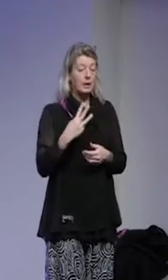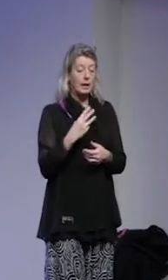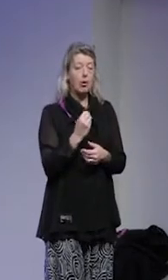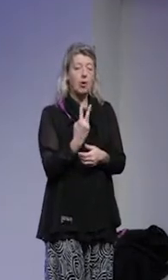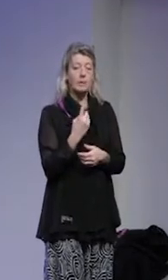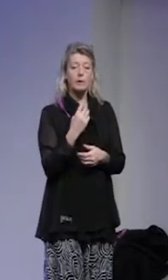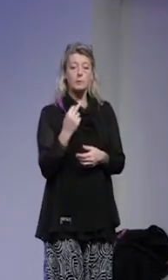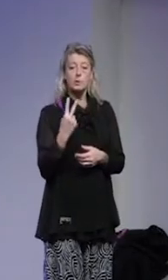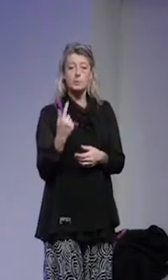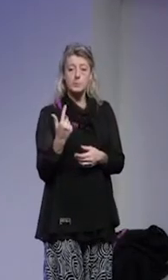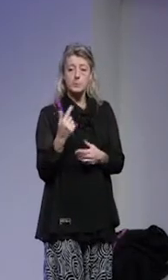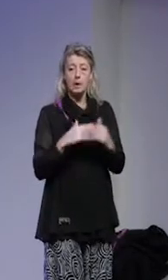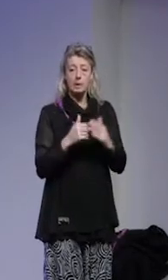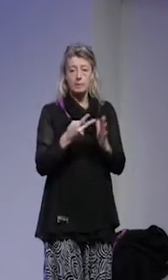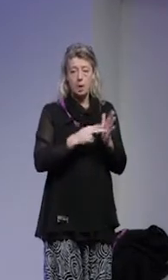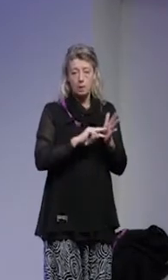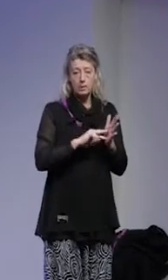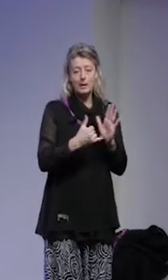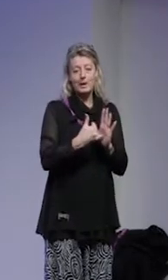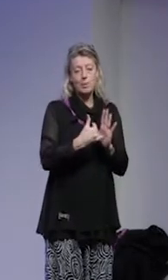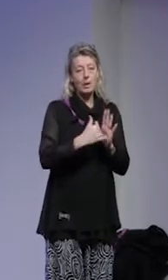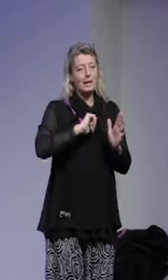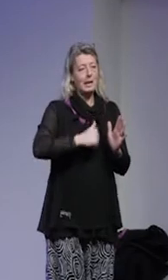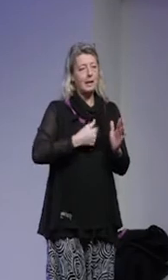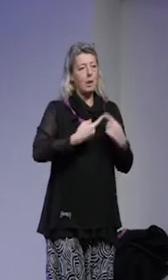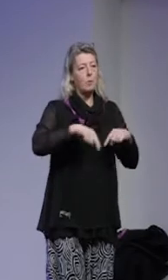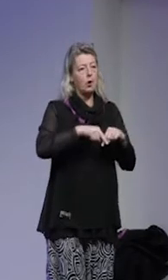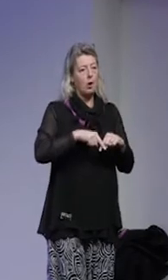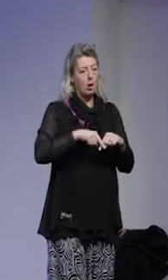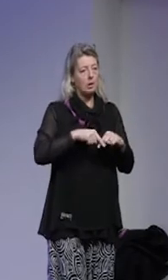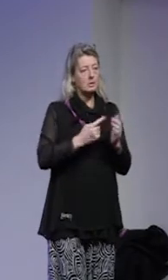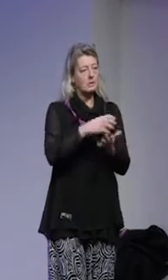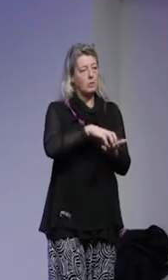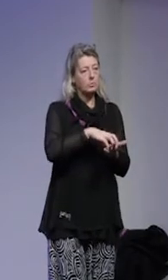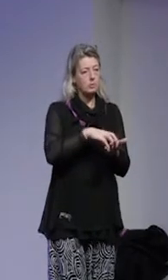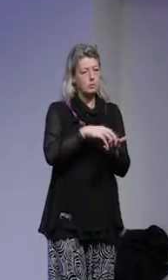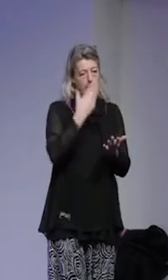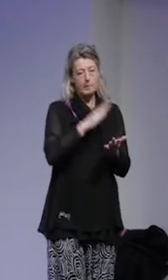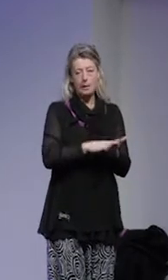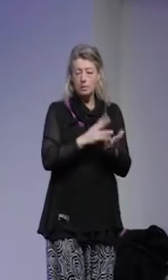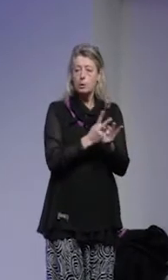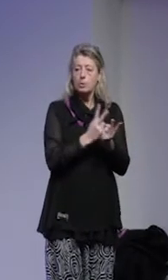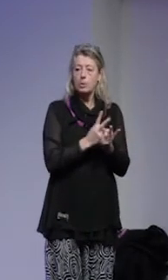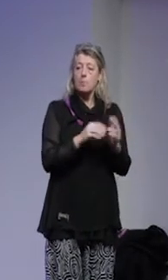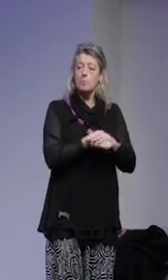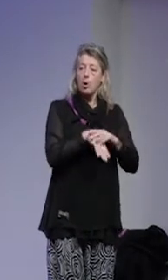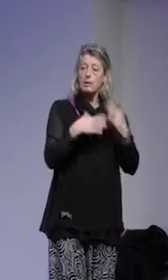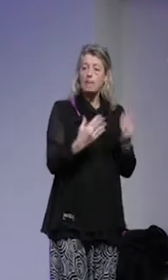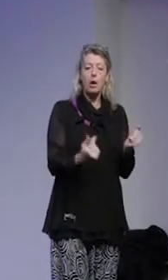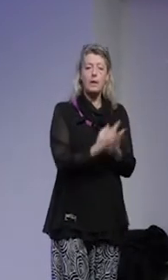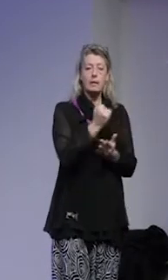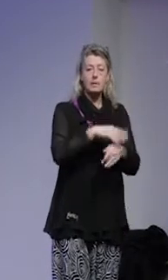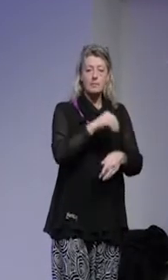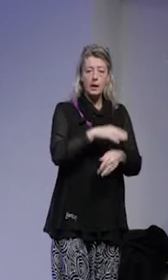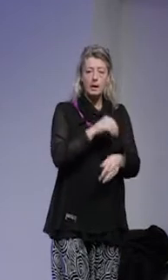127 handlingsplanerna innehåller en egen lokal lägesbild. vill säga att de baseras egentligen på vad som händer i